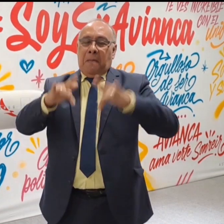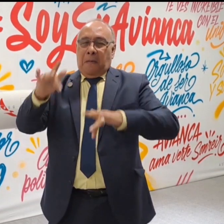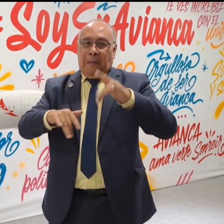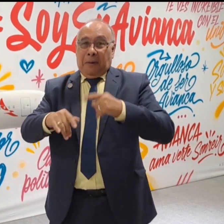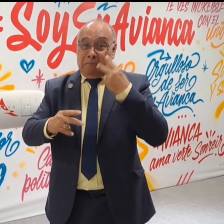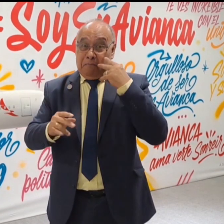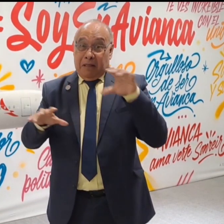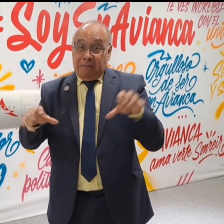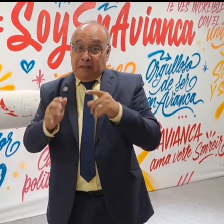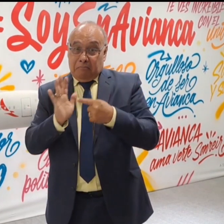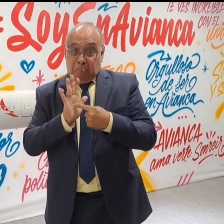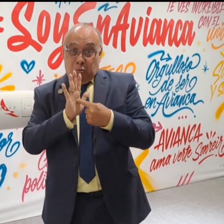Vean la actividad.